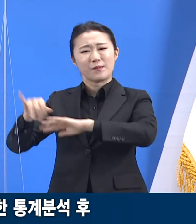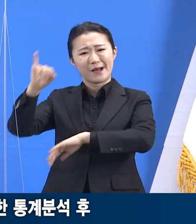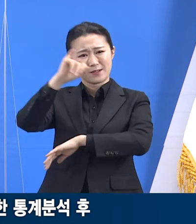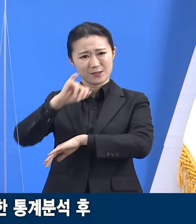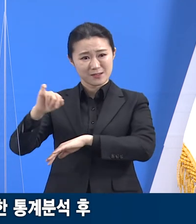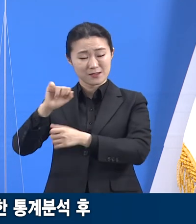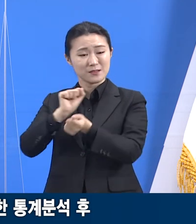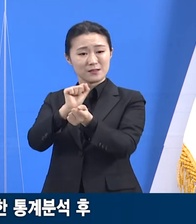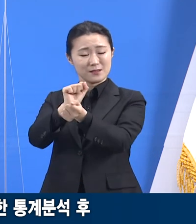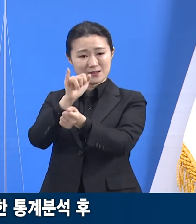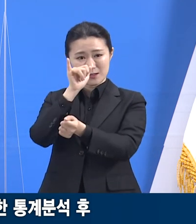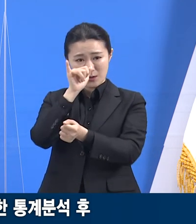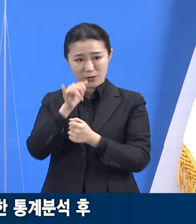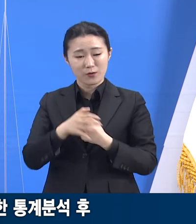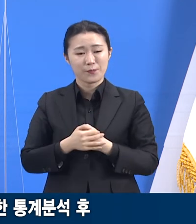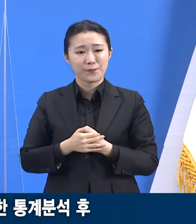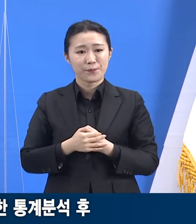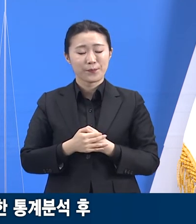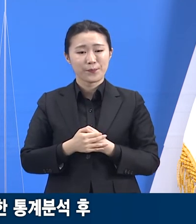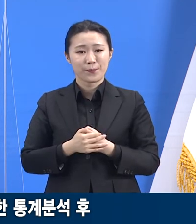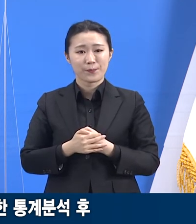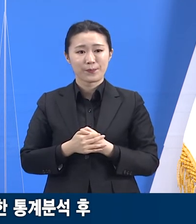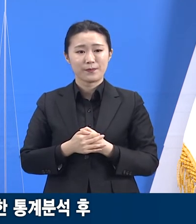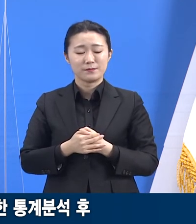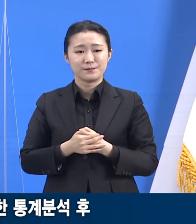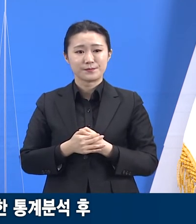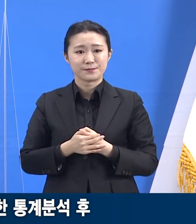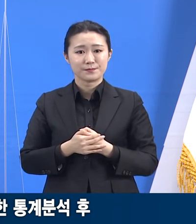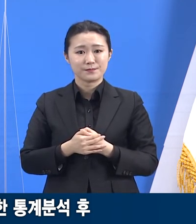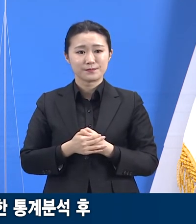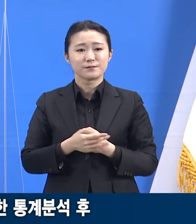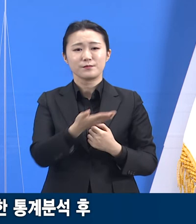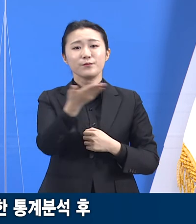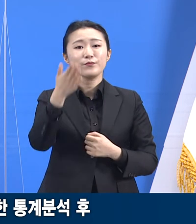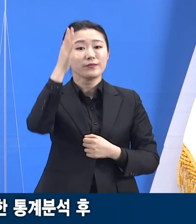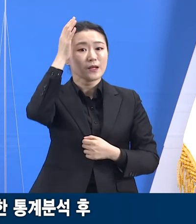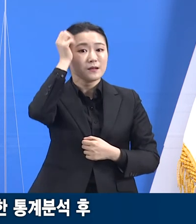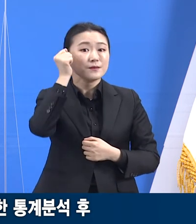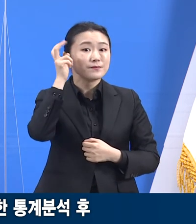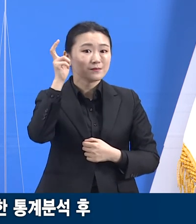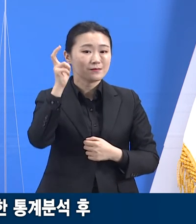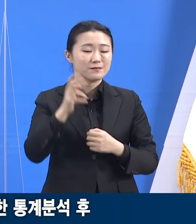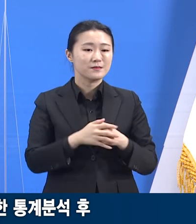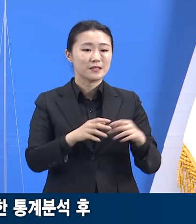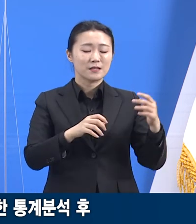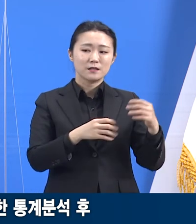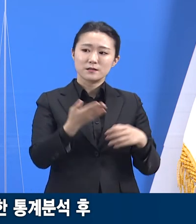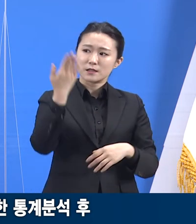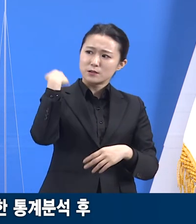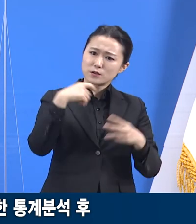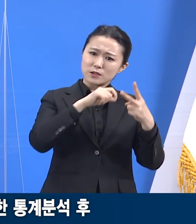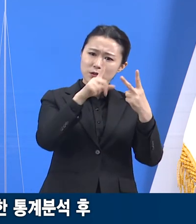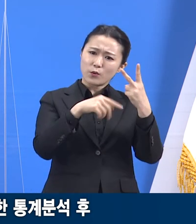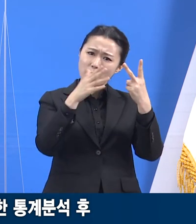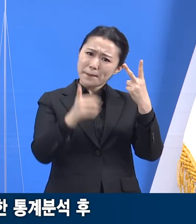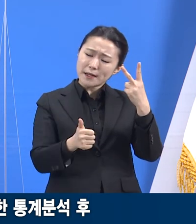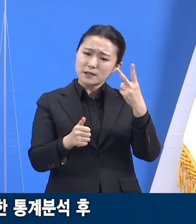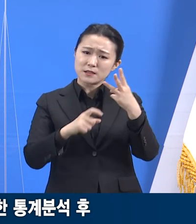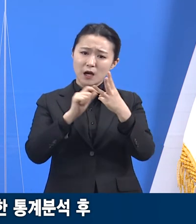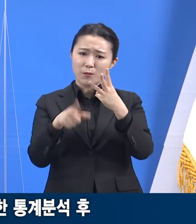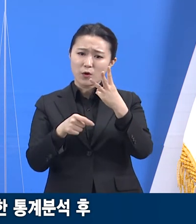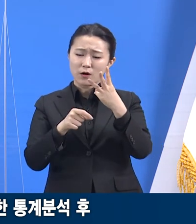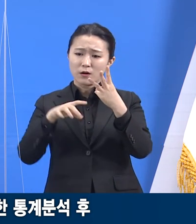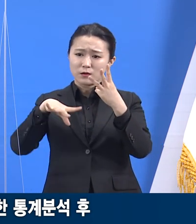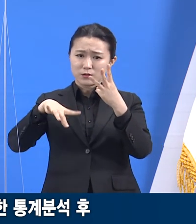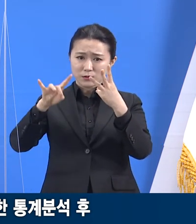증가라는 현상과도 맞닿은 일입니다. 기억하시겠지만 이미 지난 2월 말, 3월 초에 경기도가 어렵게